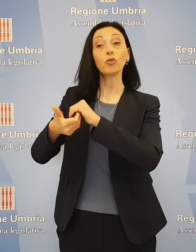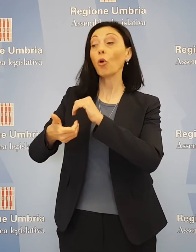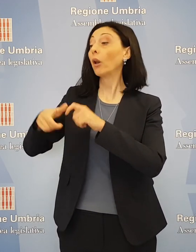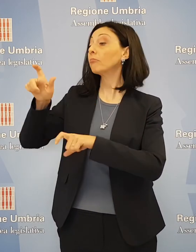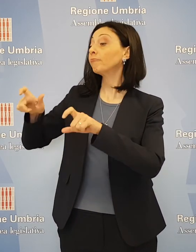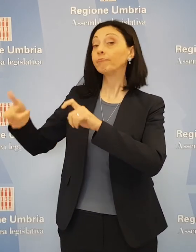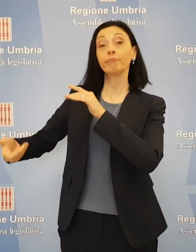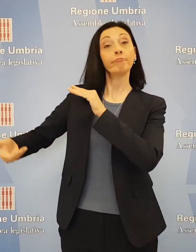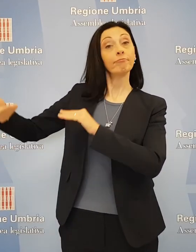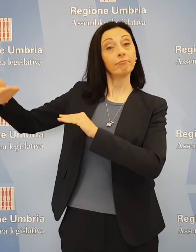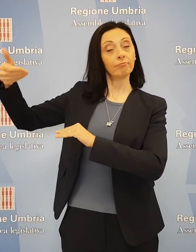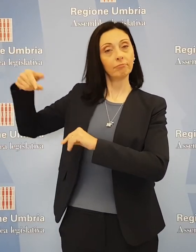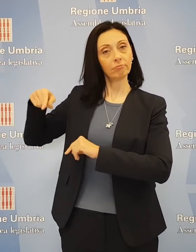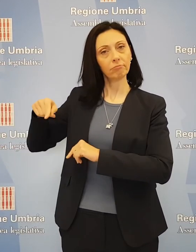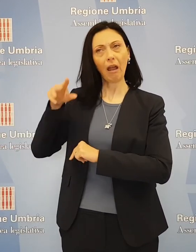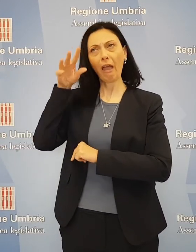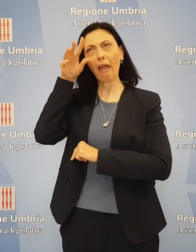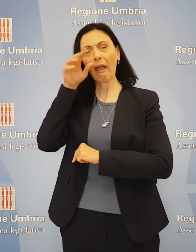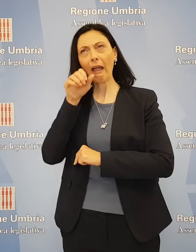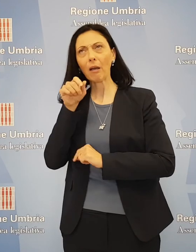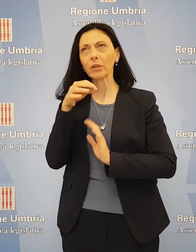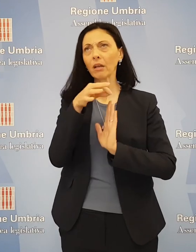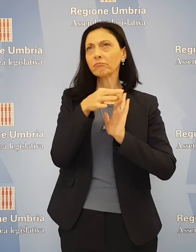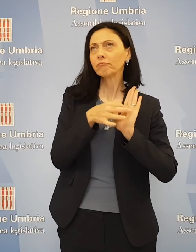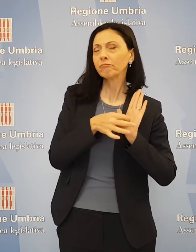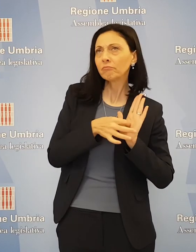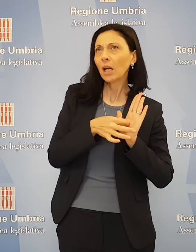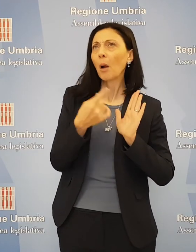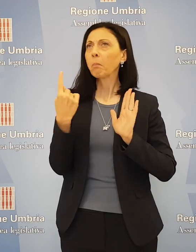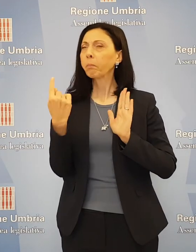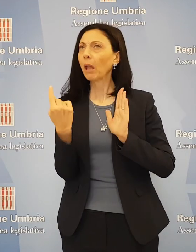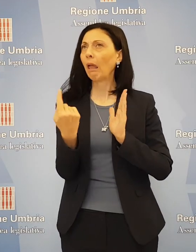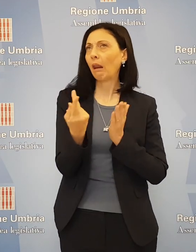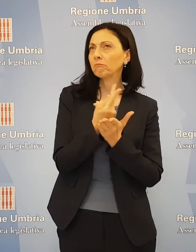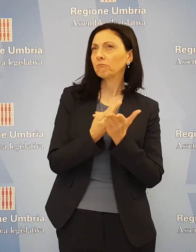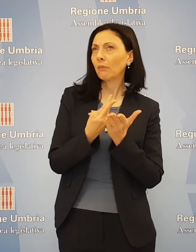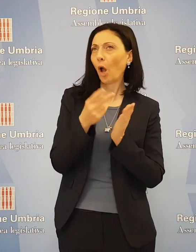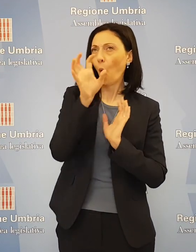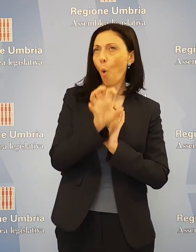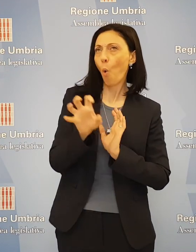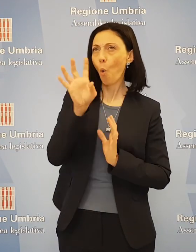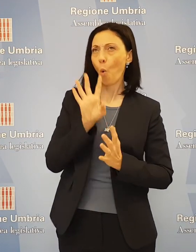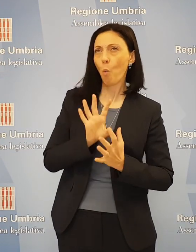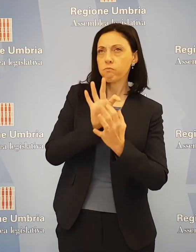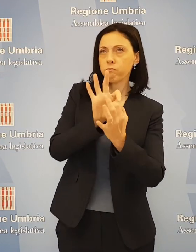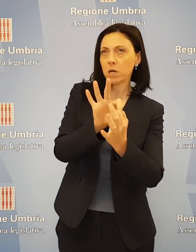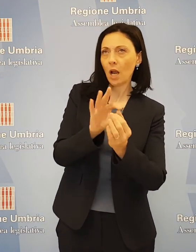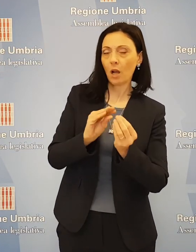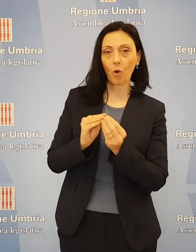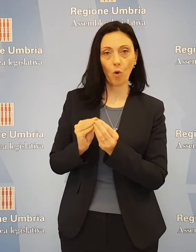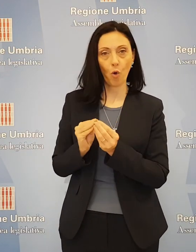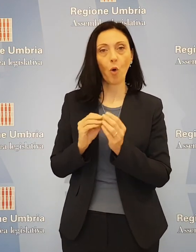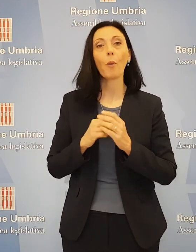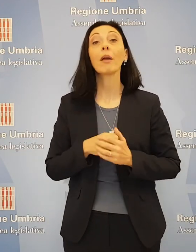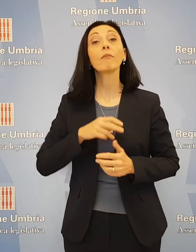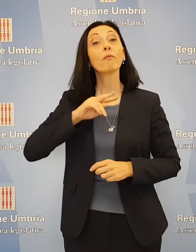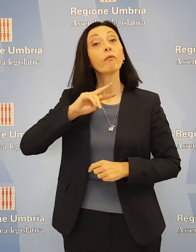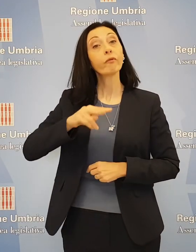della società civile per capire le linee e gli indirizzi da tracciare per l'Umbria. Il vicepresidente della Giunta,